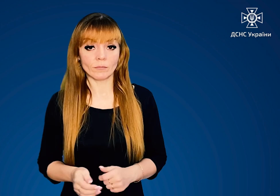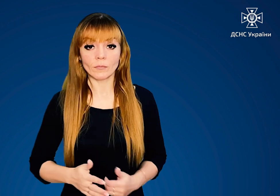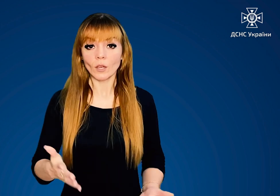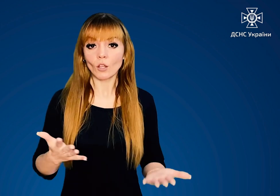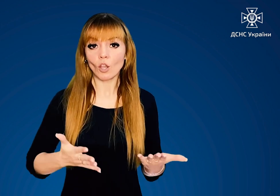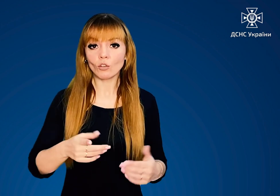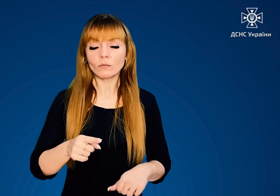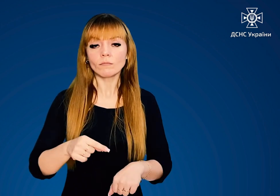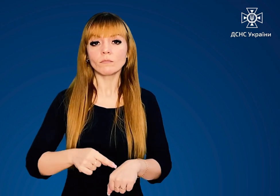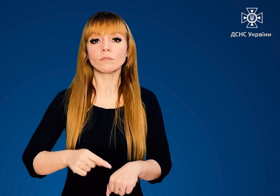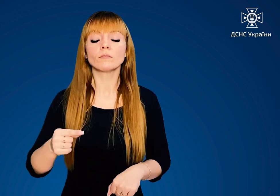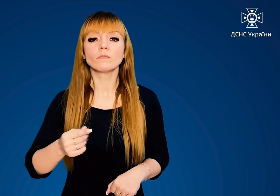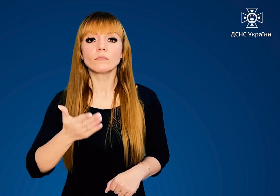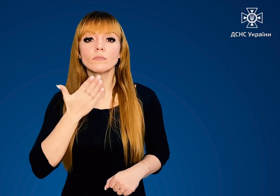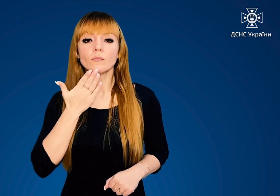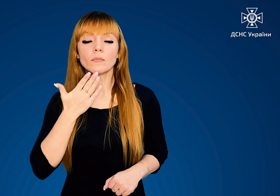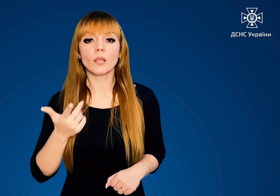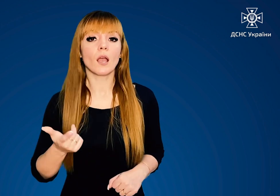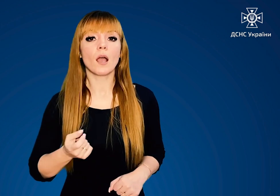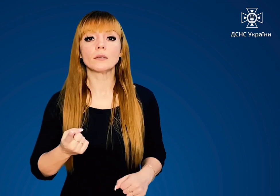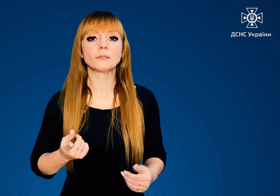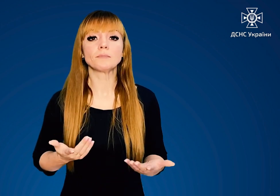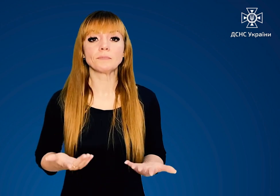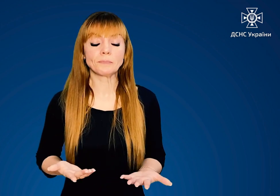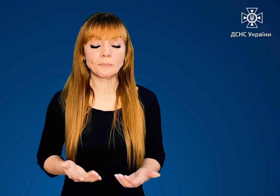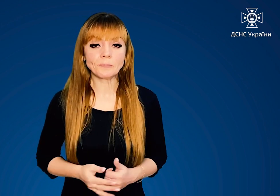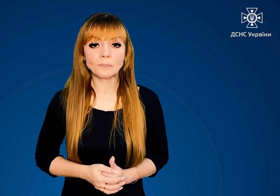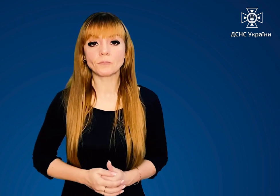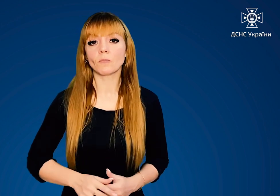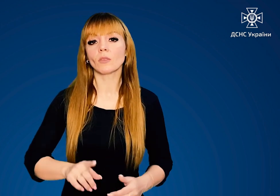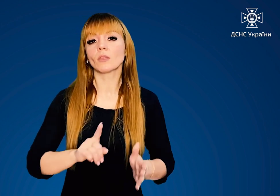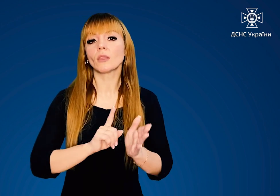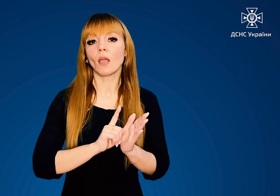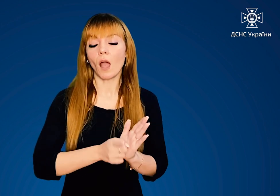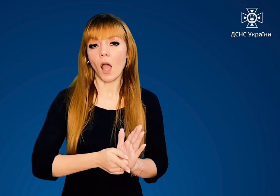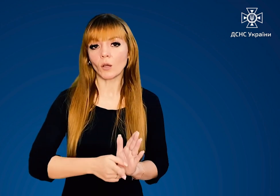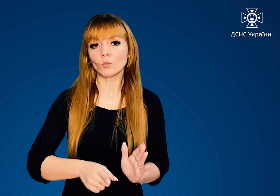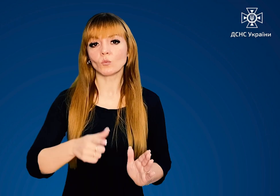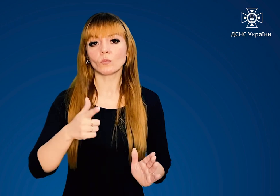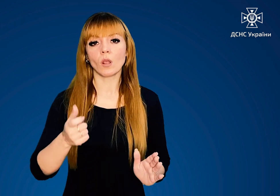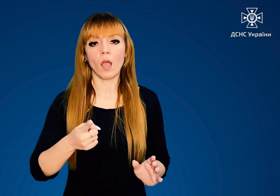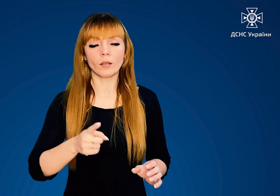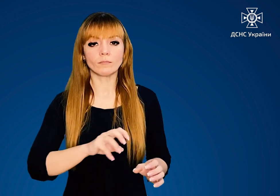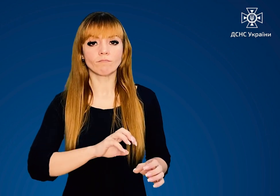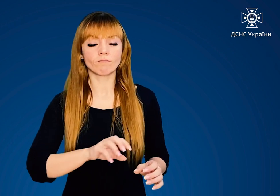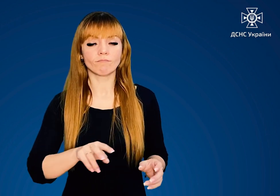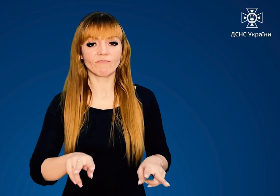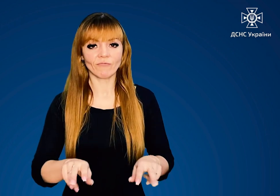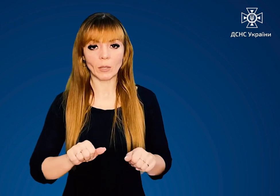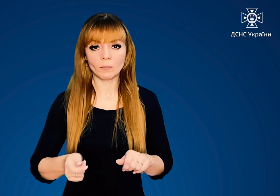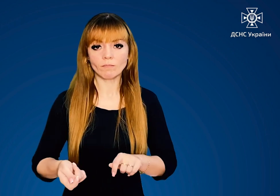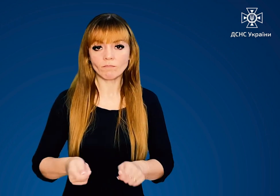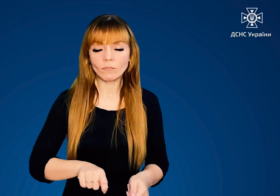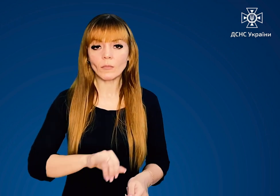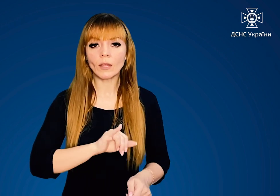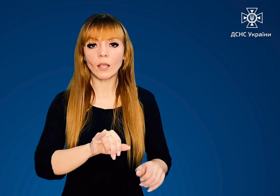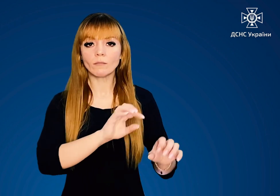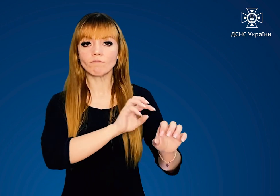Якщо відчули запах газу Негайно вимкніть газові прилади та